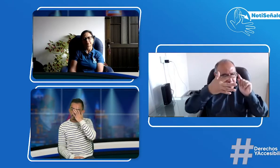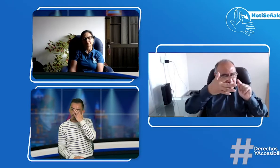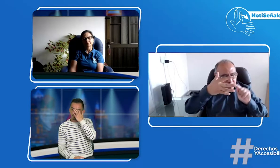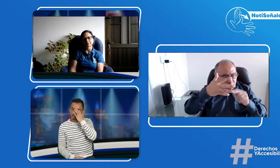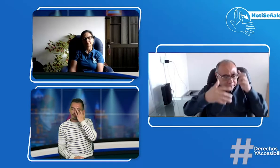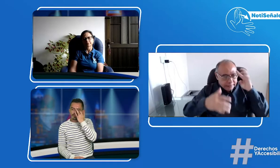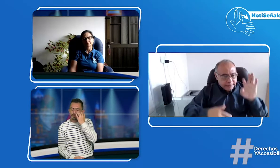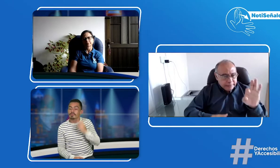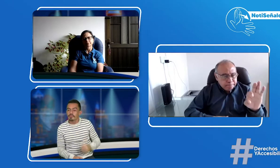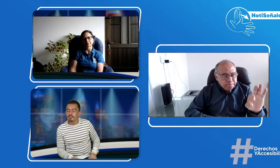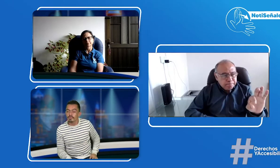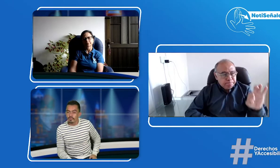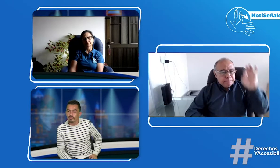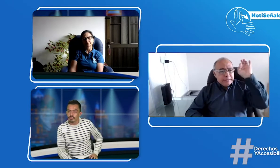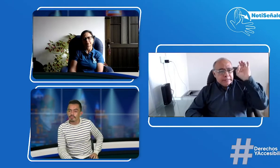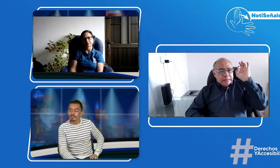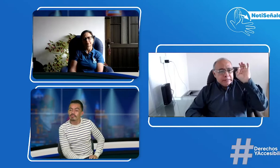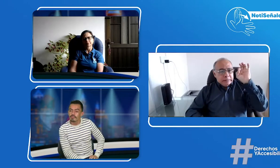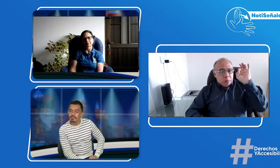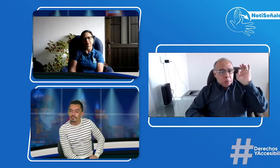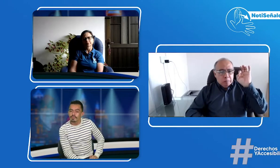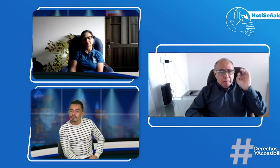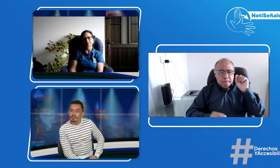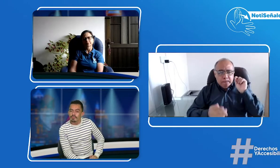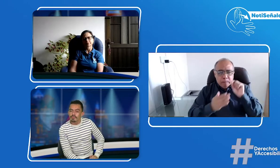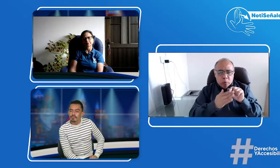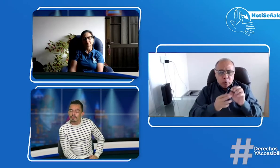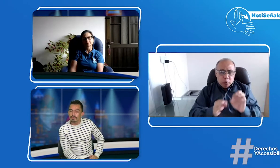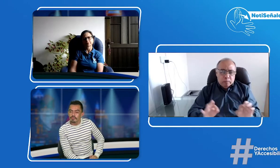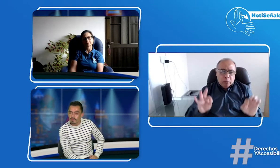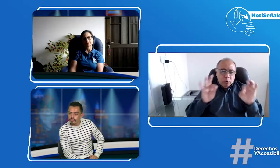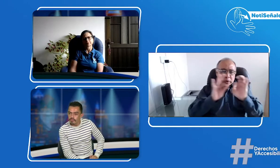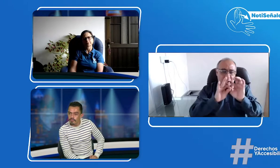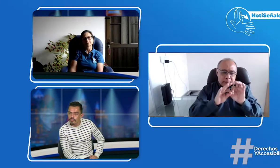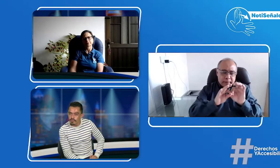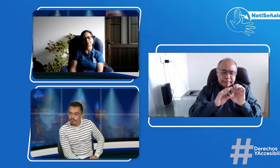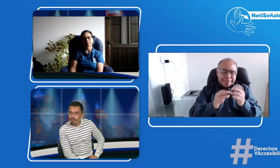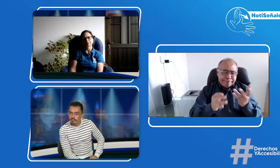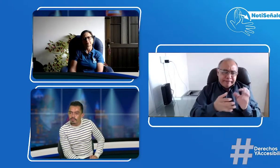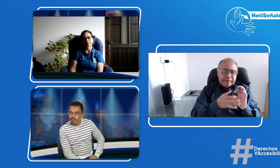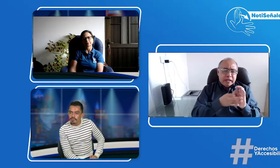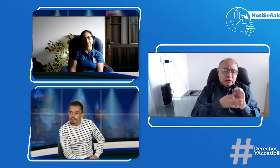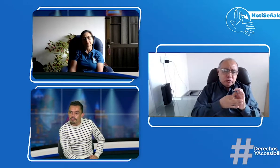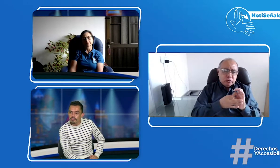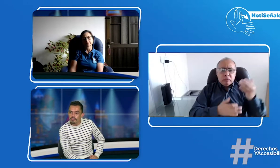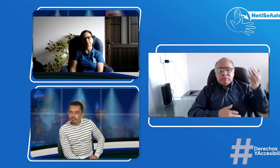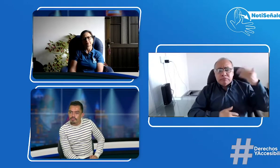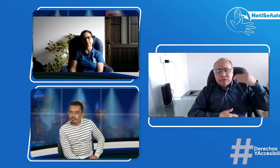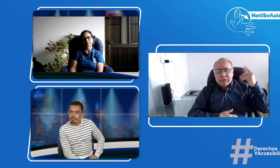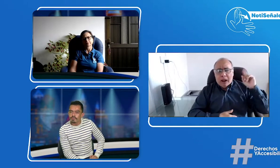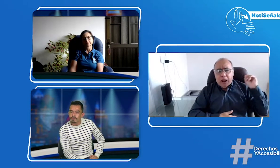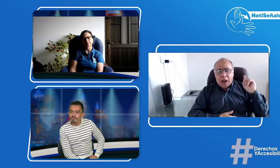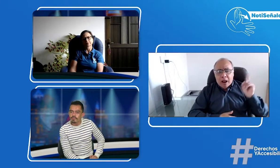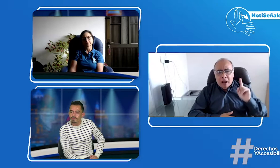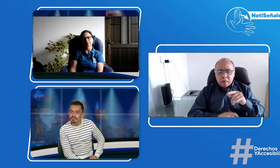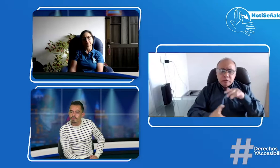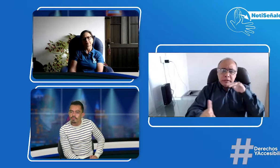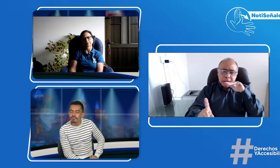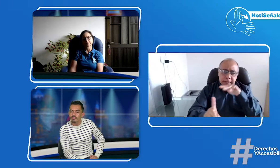mencionabas también varios puntos, yo de ellos extracto uno de ellos, que es muy